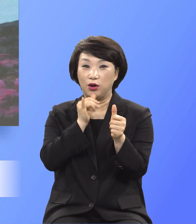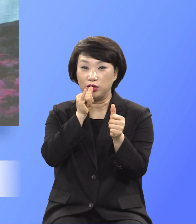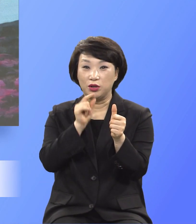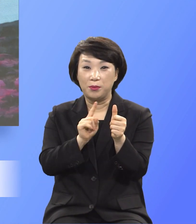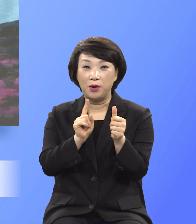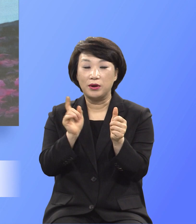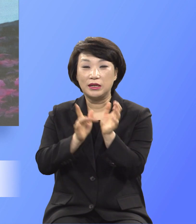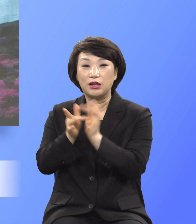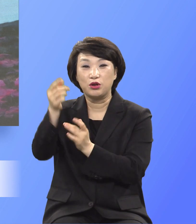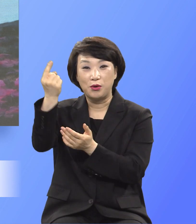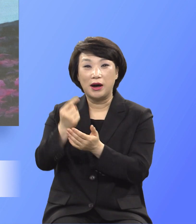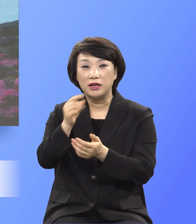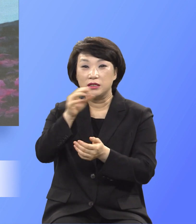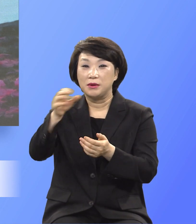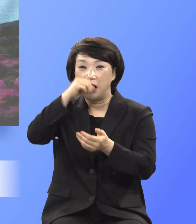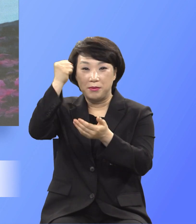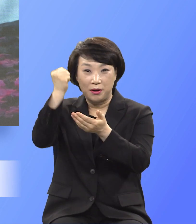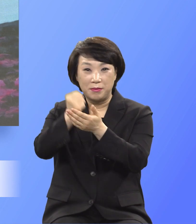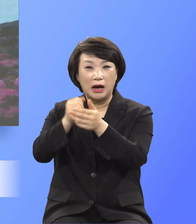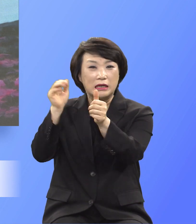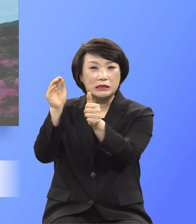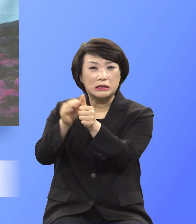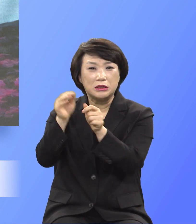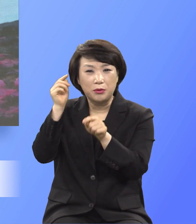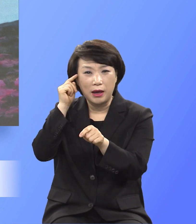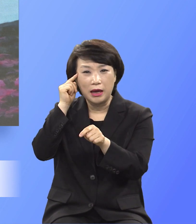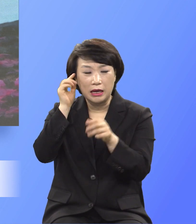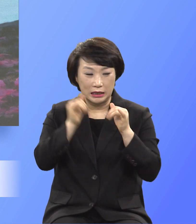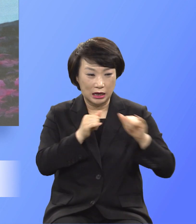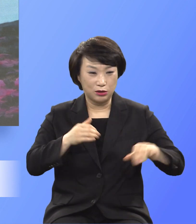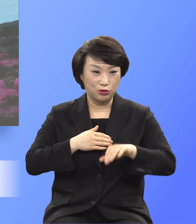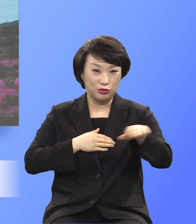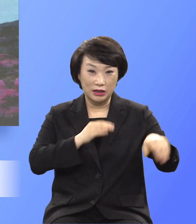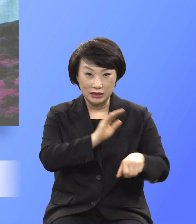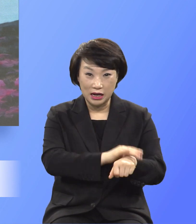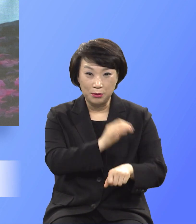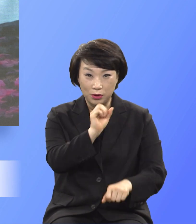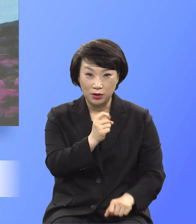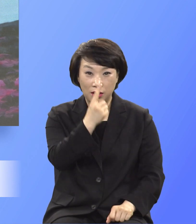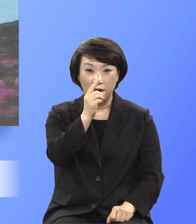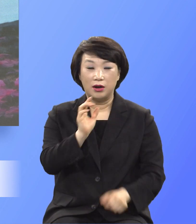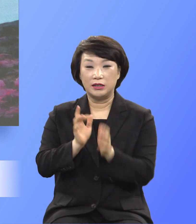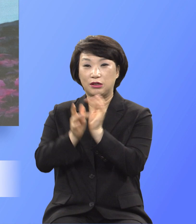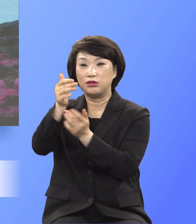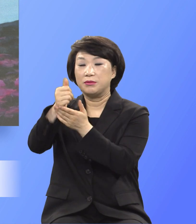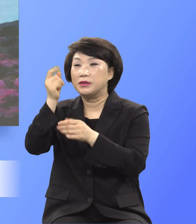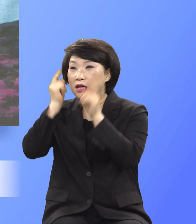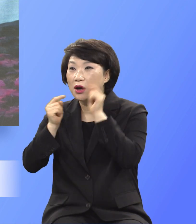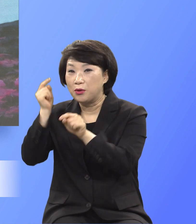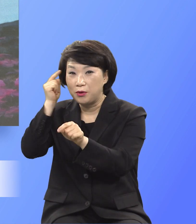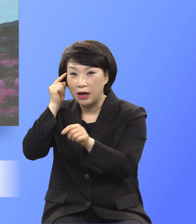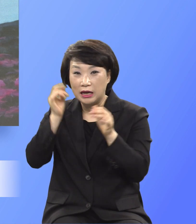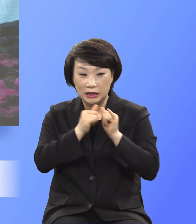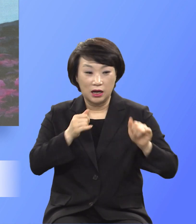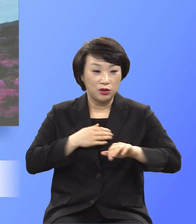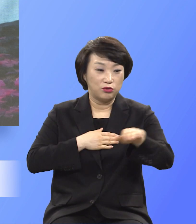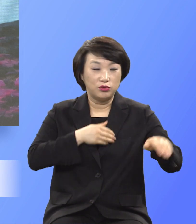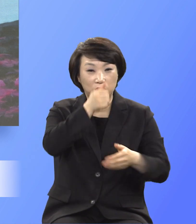그가 찔림은 우리의 호물을 인하며 그가 상함은 우리의 죄악을